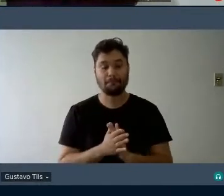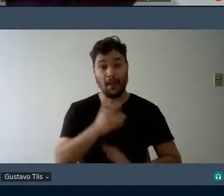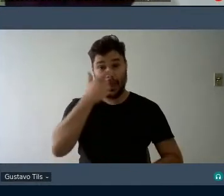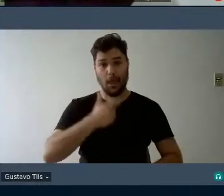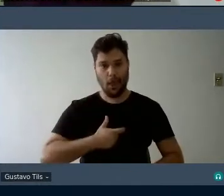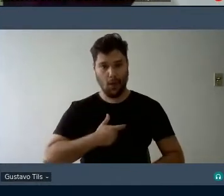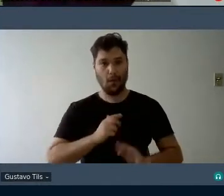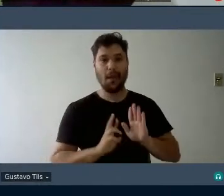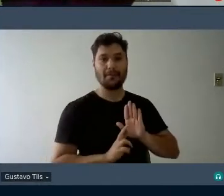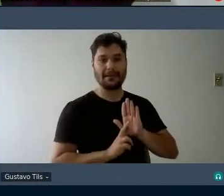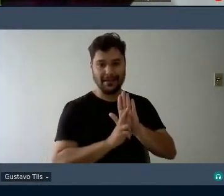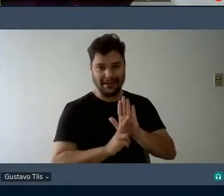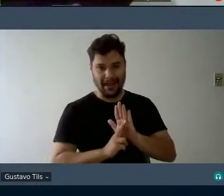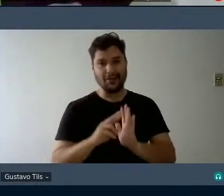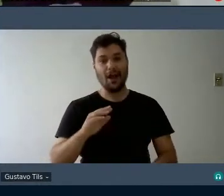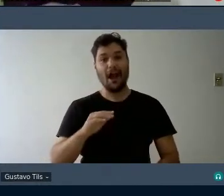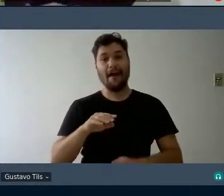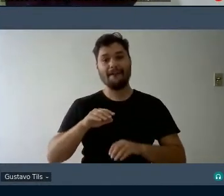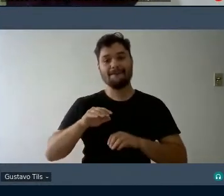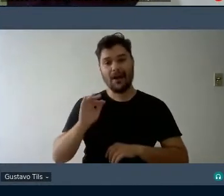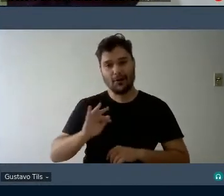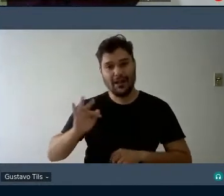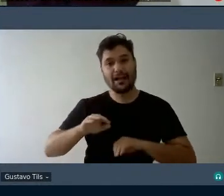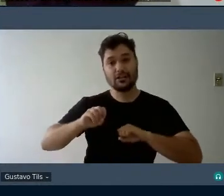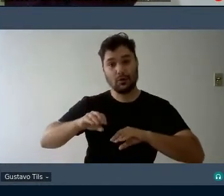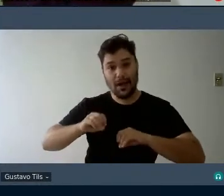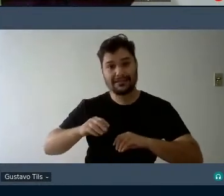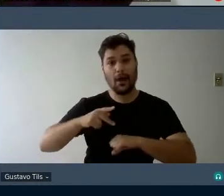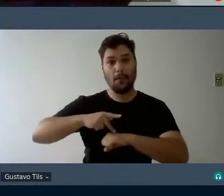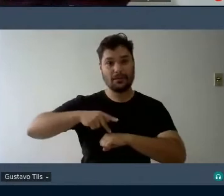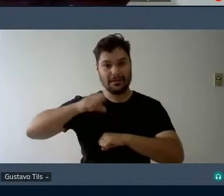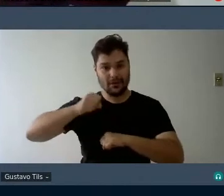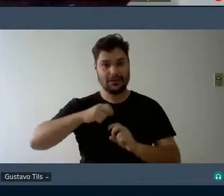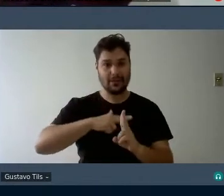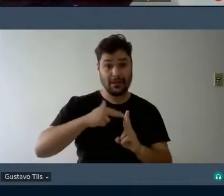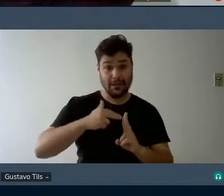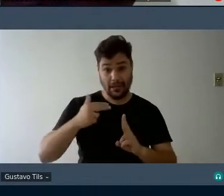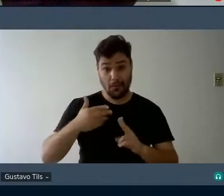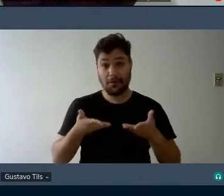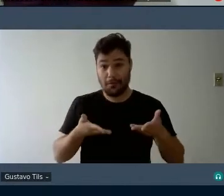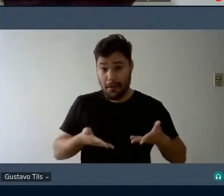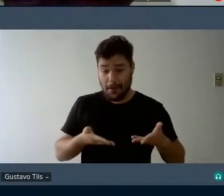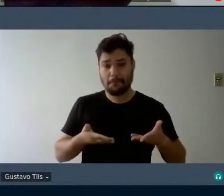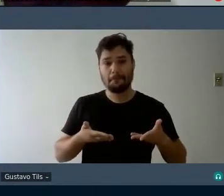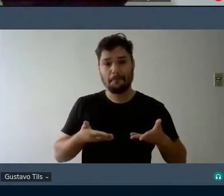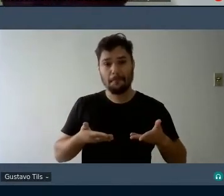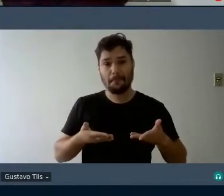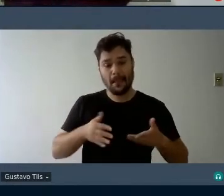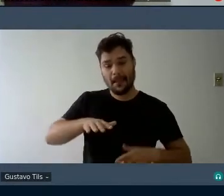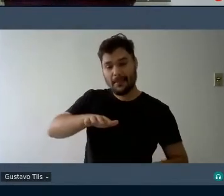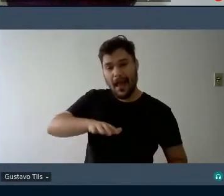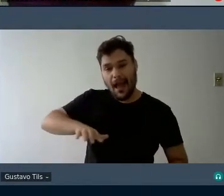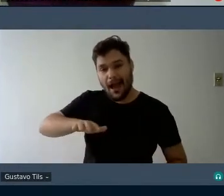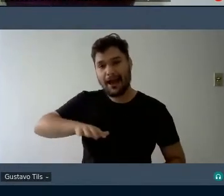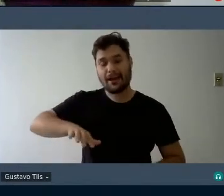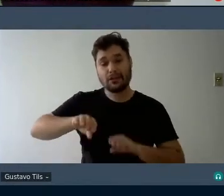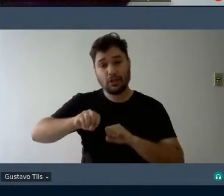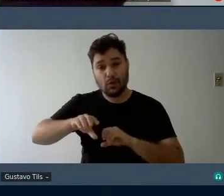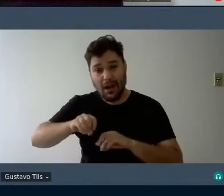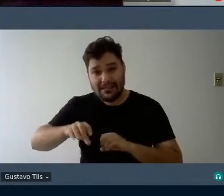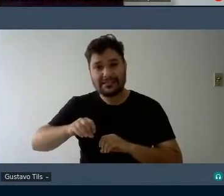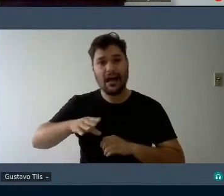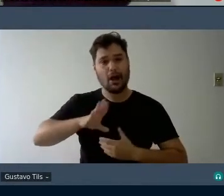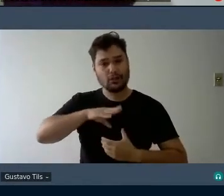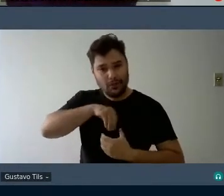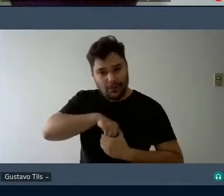educação do programa de pós-graduação da universidade de Brasília da linha educação subjetividade